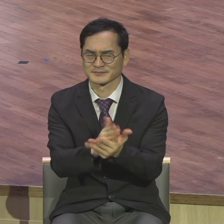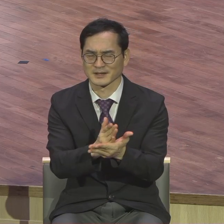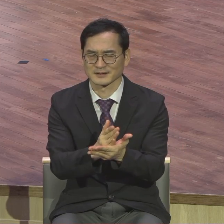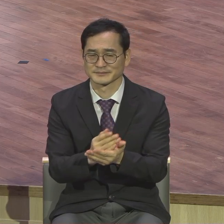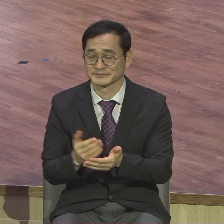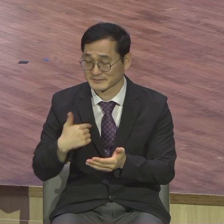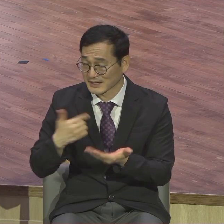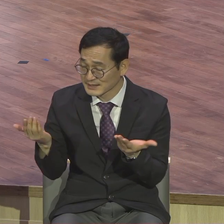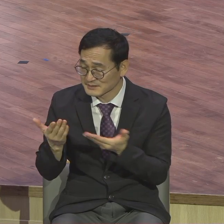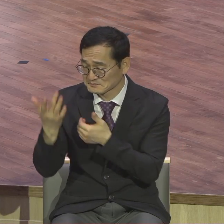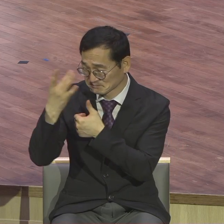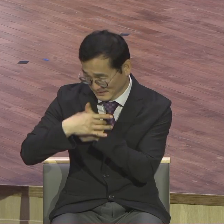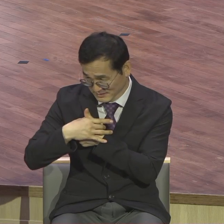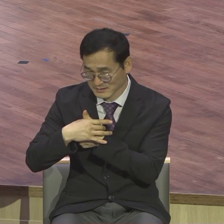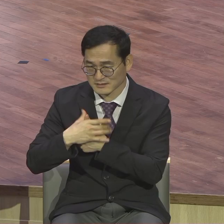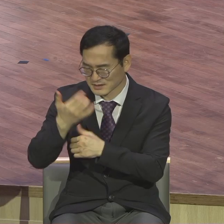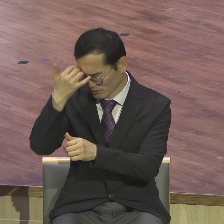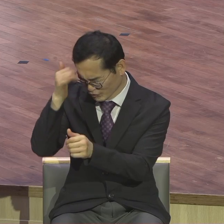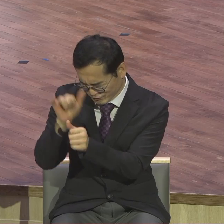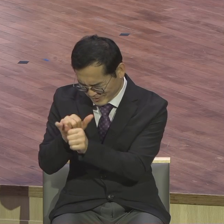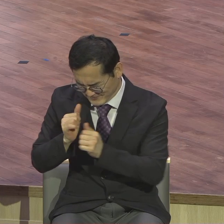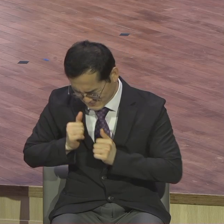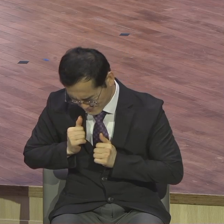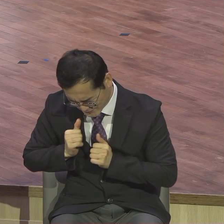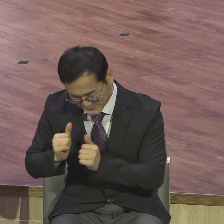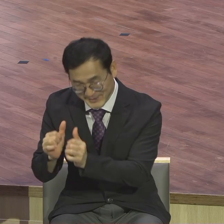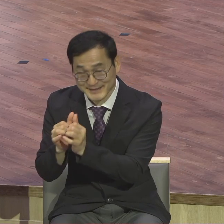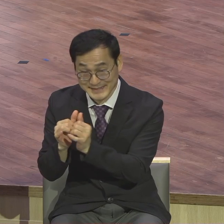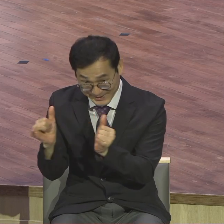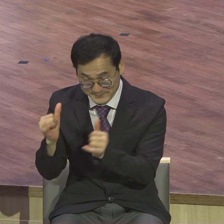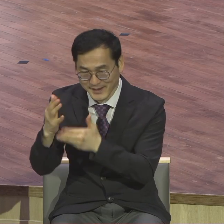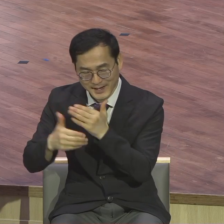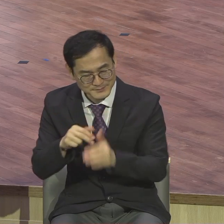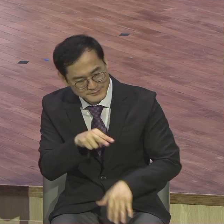충성하는지 안하는지 하나님 말고 교회가 알아요